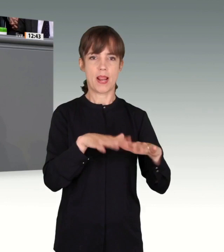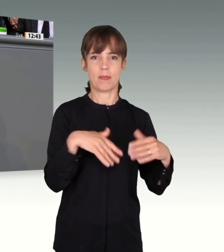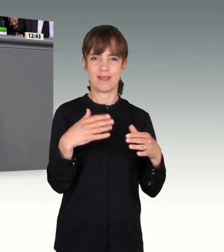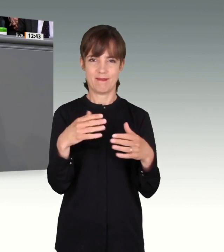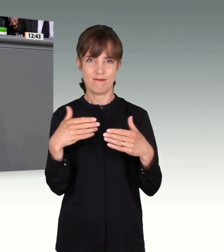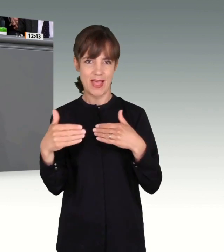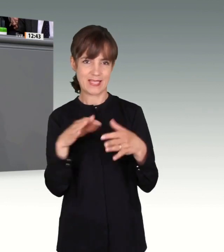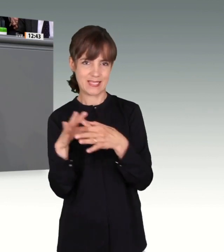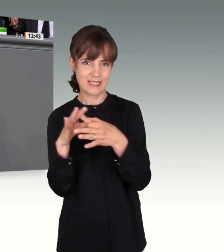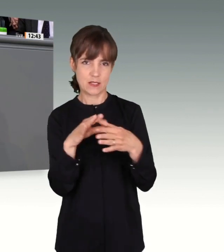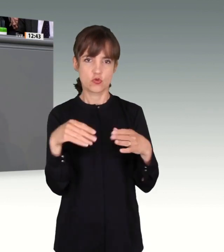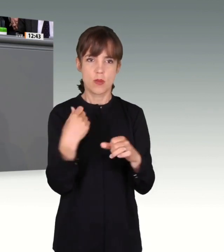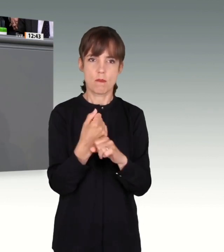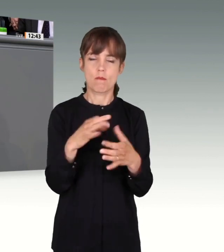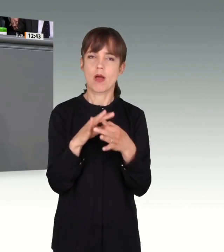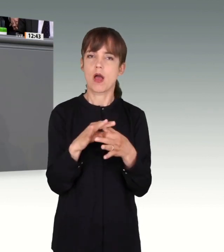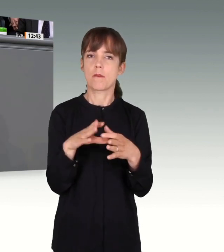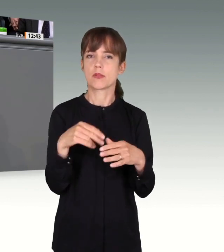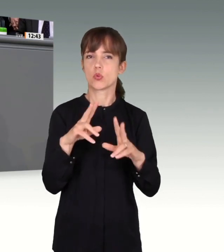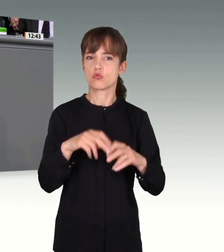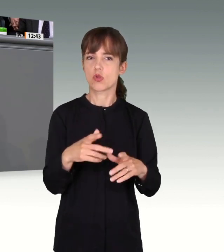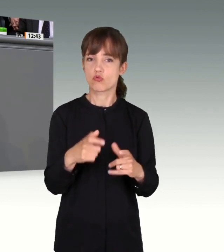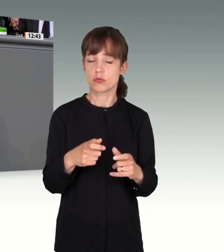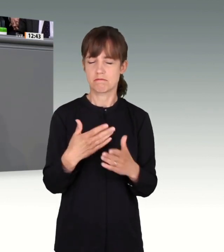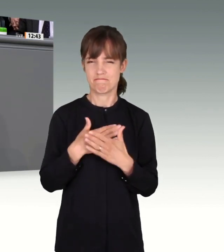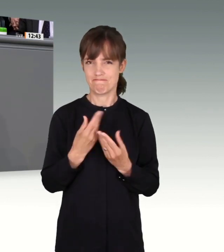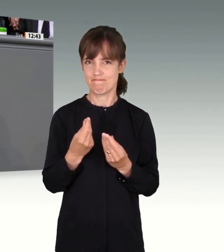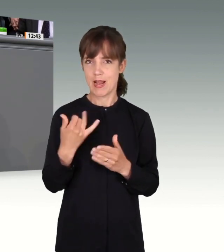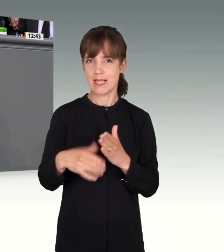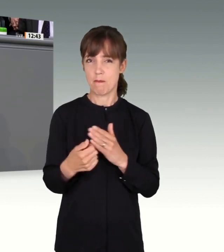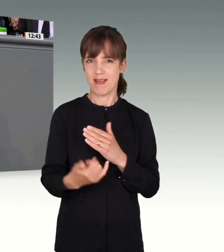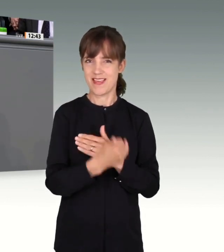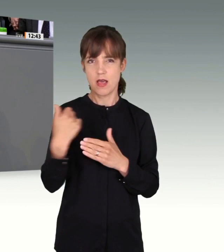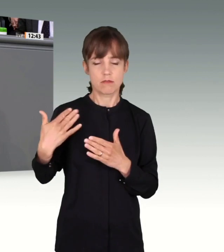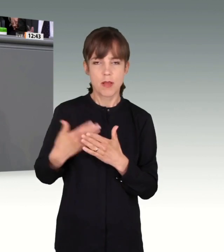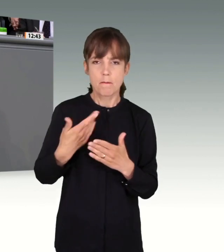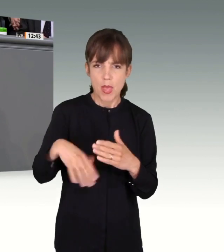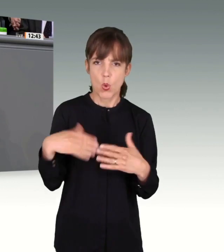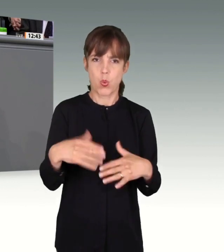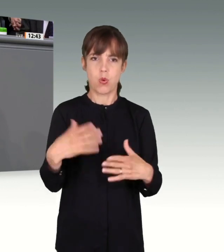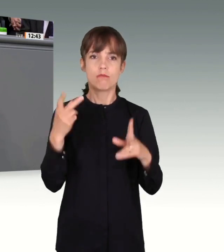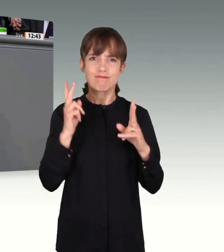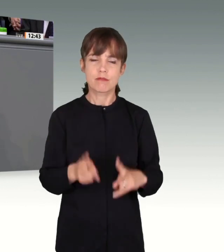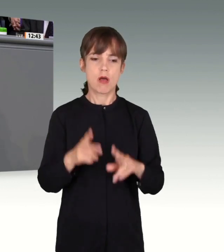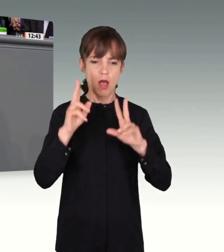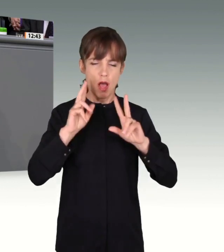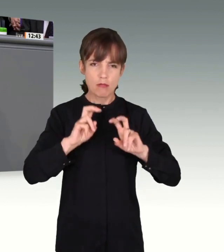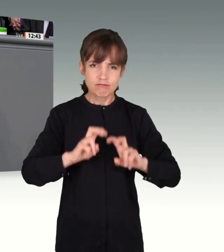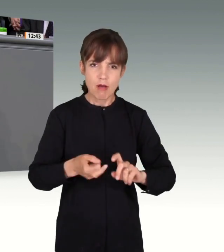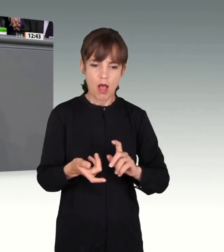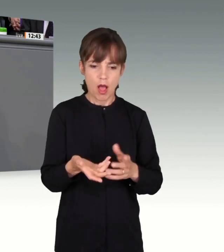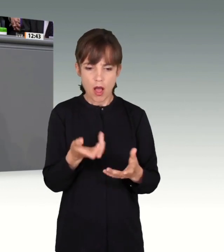Untersuchungsausschüssen hat sich meiner Meinung nach in den letzten Jahren verschärft. Von rückhaltloser Aufklärung kann nicht die Rede sein. Akten sind